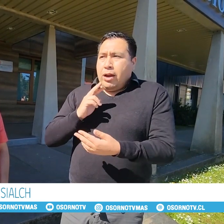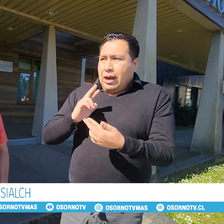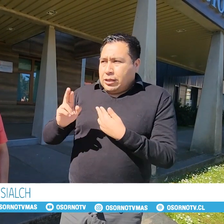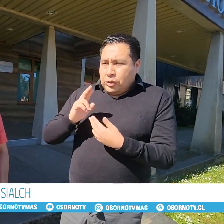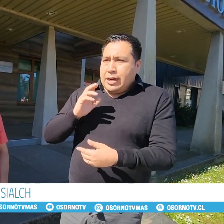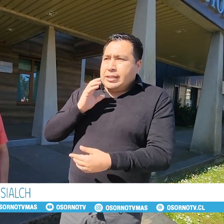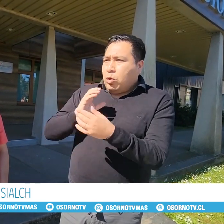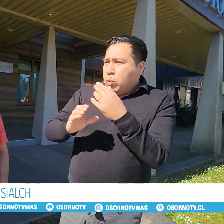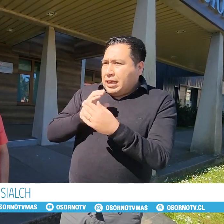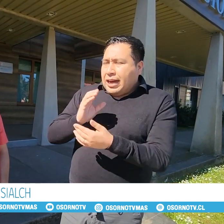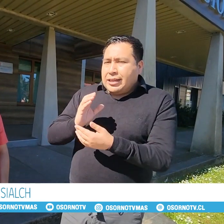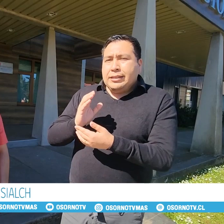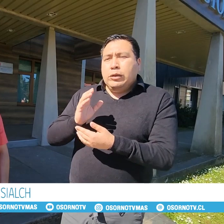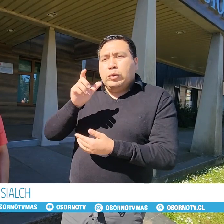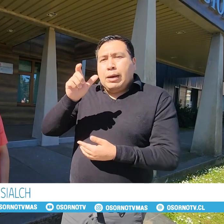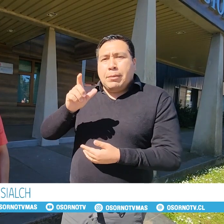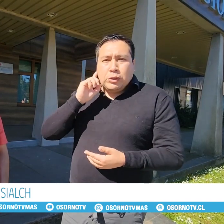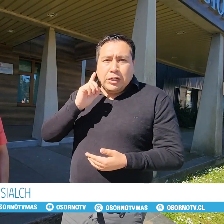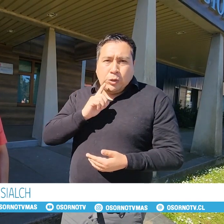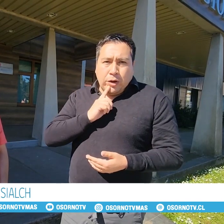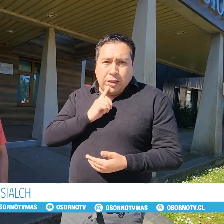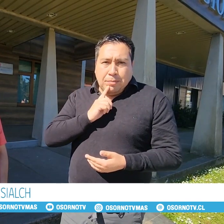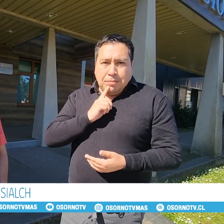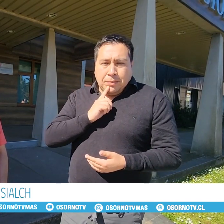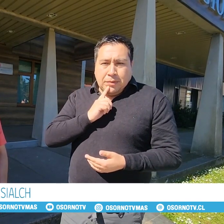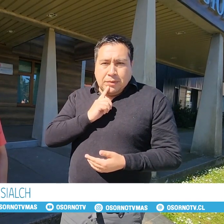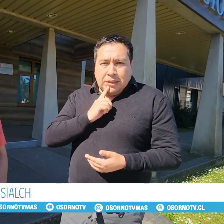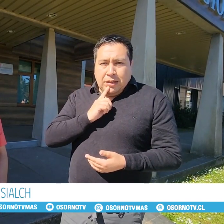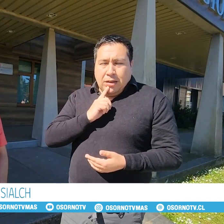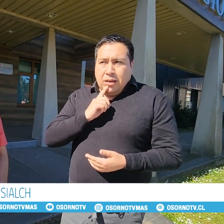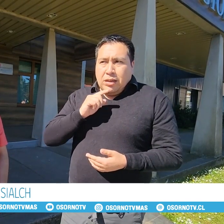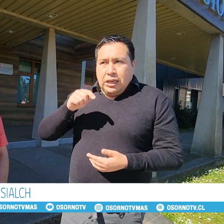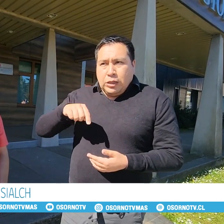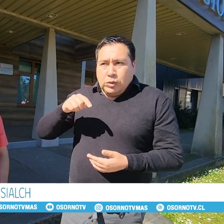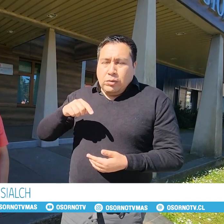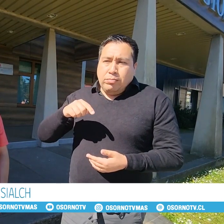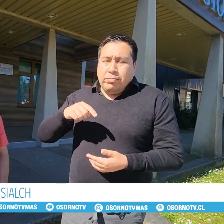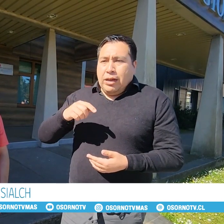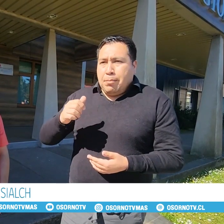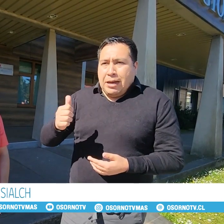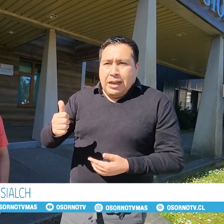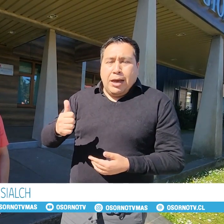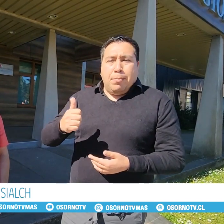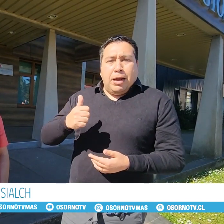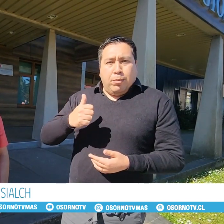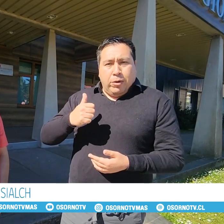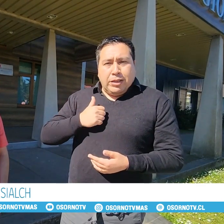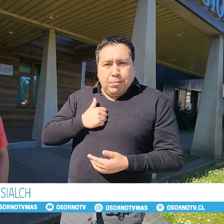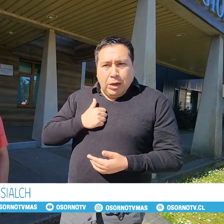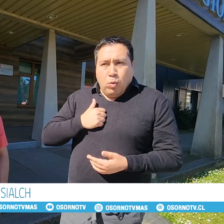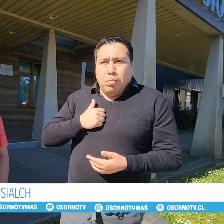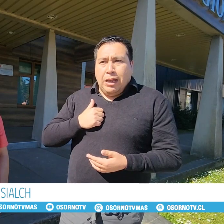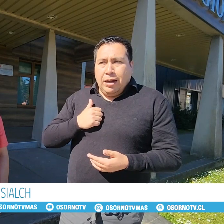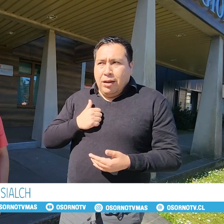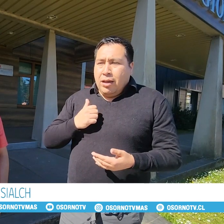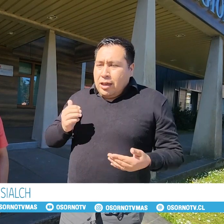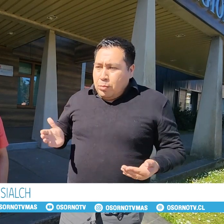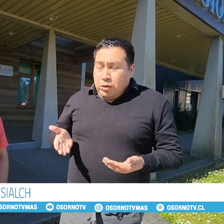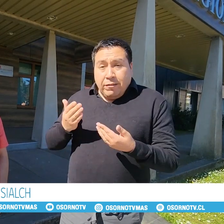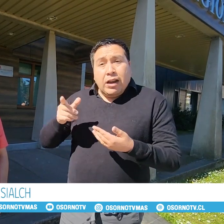relacionarse y comunicarse con una persona sorda, ¿sí? Y eso es más que nada para poder también cumplir y motivar